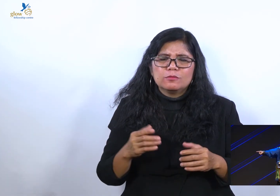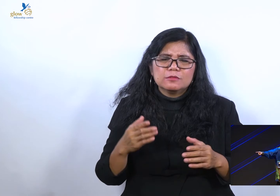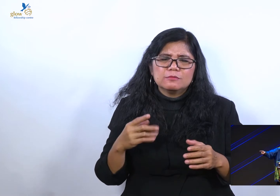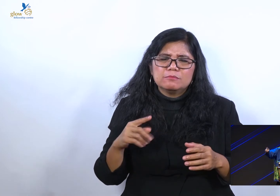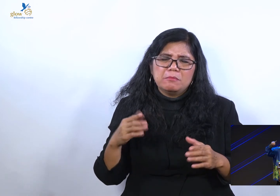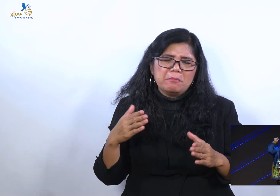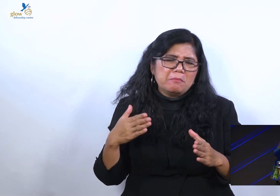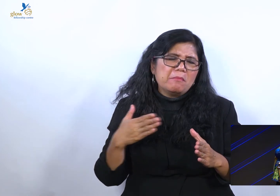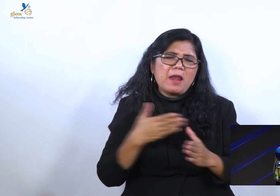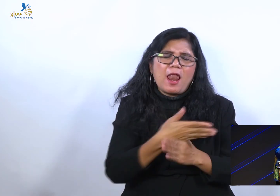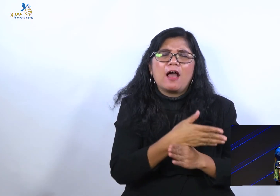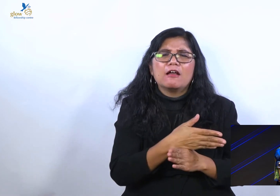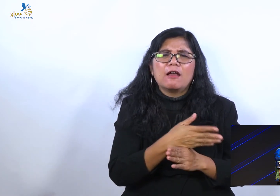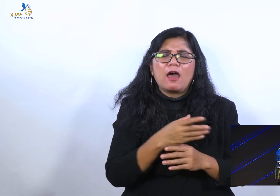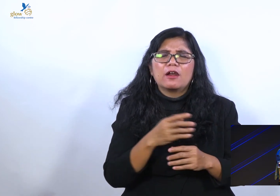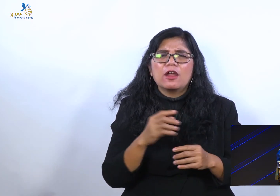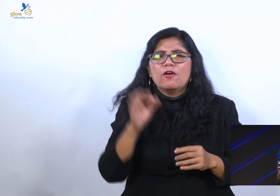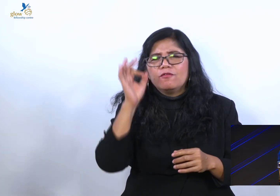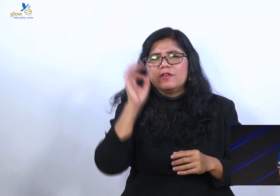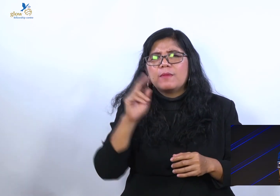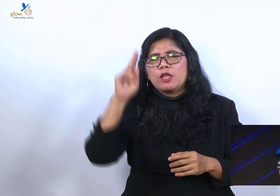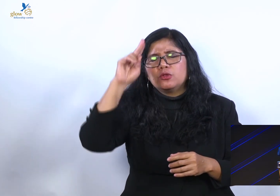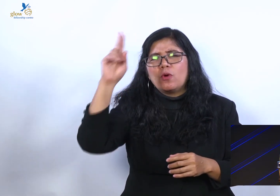menyembah dewa Tuhan kuraja, kami tidak mau.